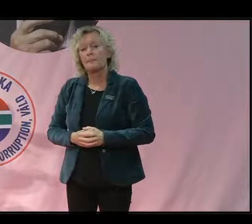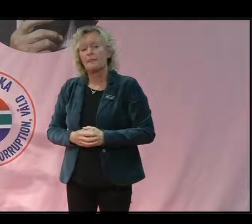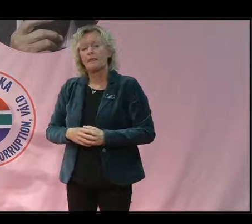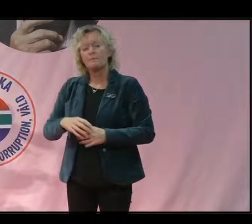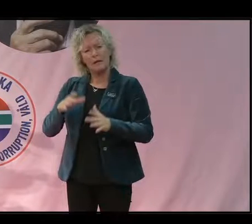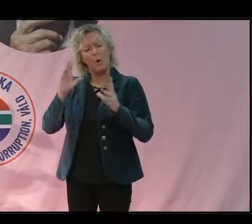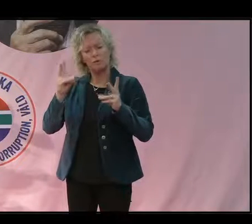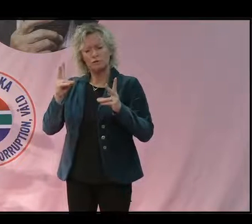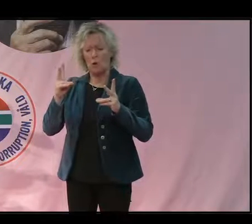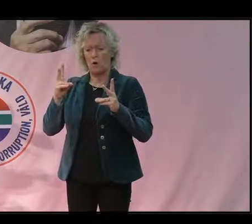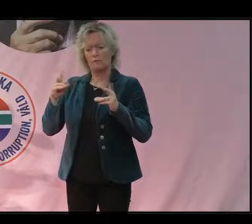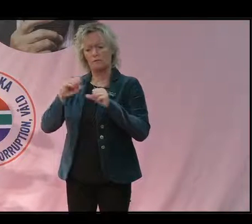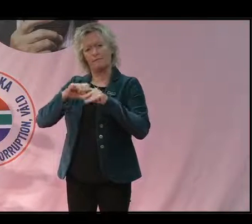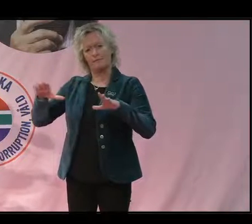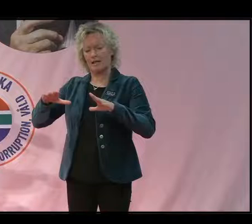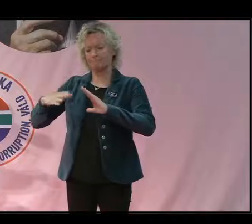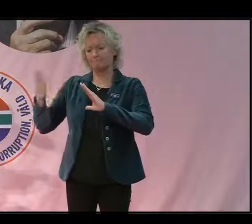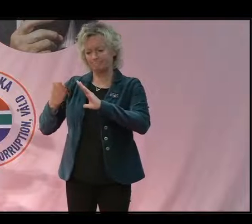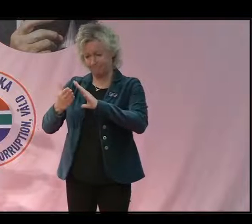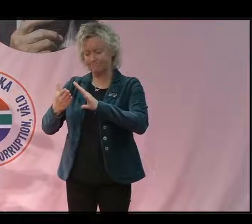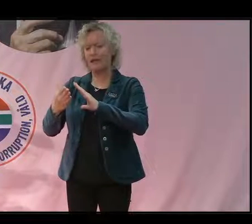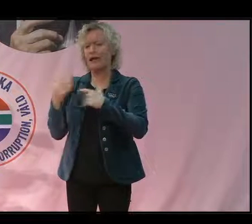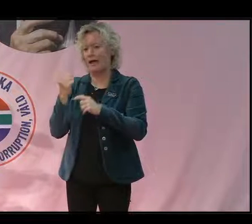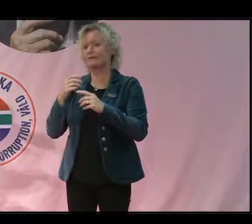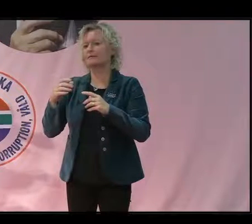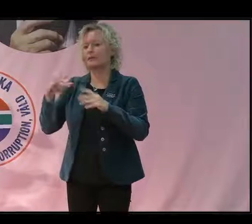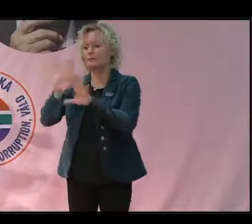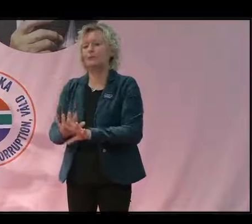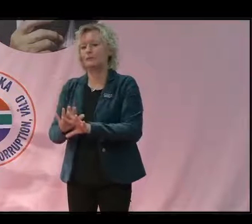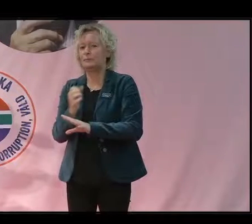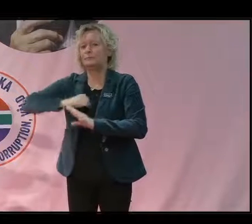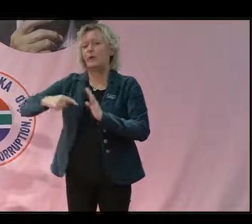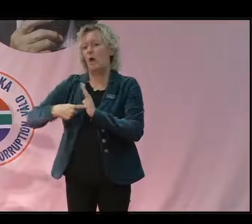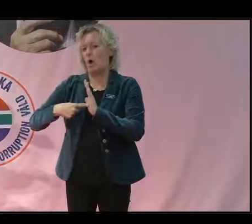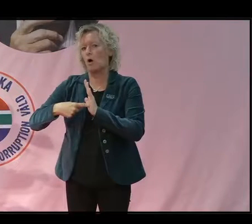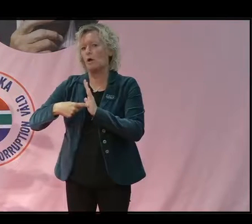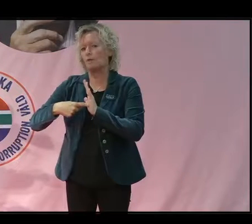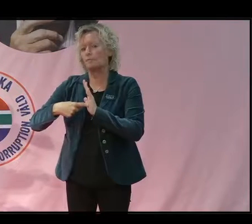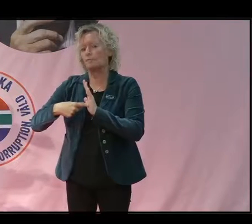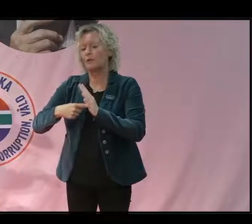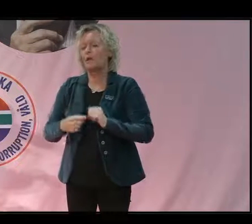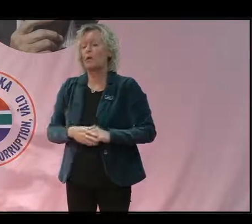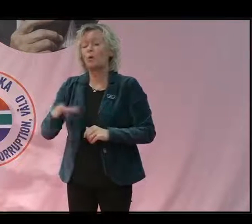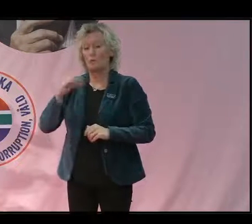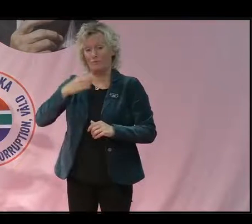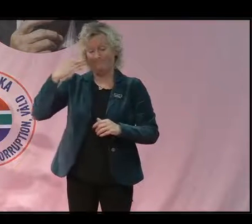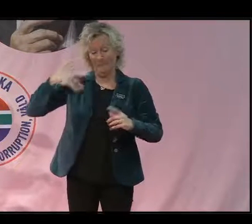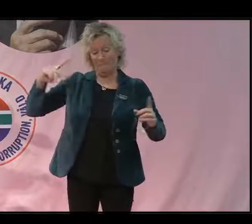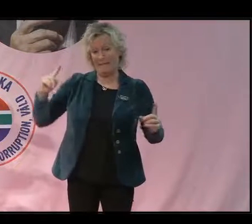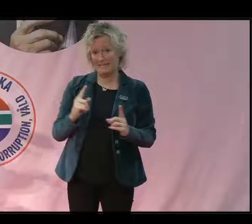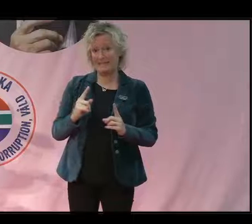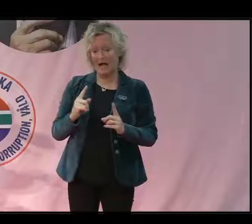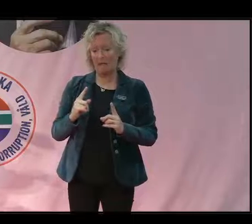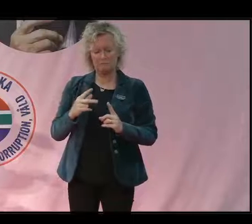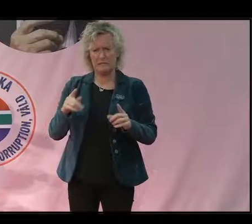Samtidigt är det så att det mesta av avskogningen sker illegalt. Och när man minskade avskogningen drastiskt, man minskade avskogningen med